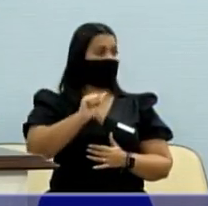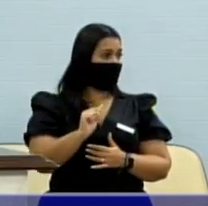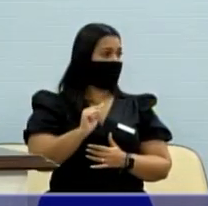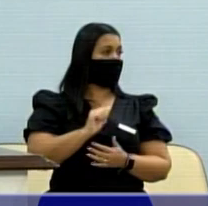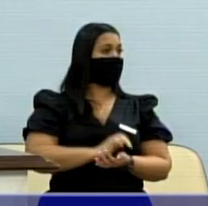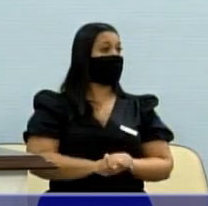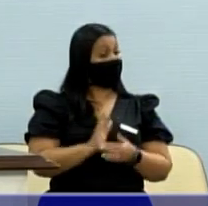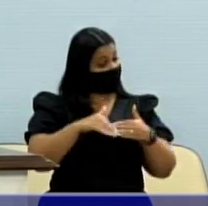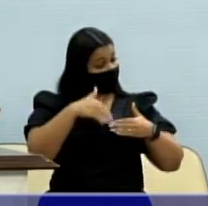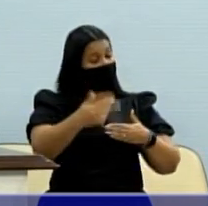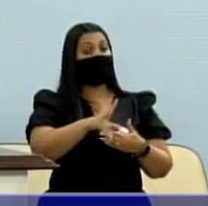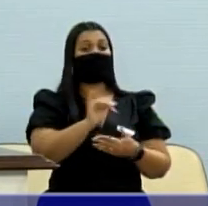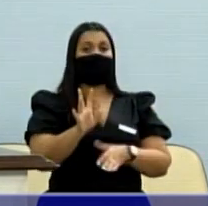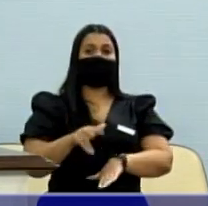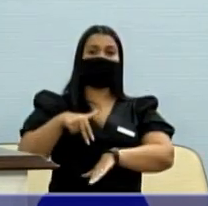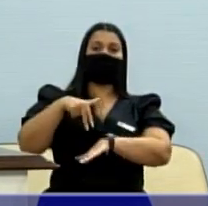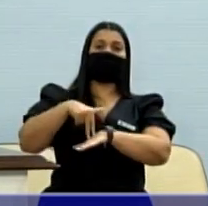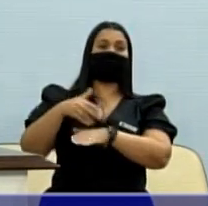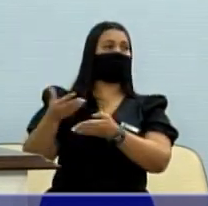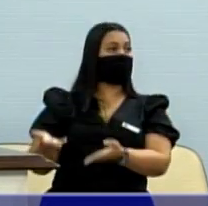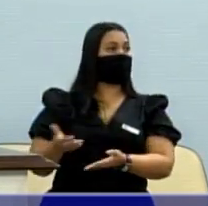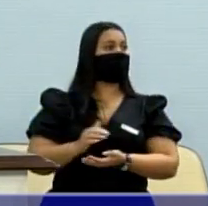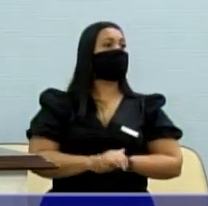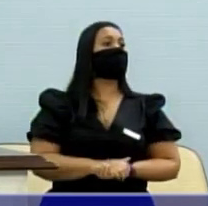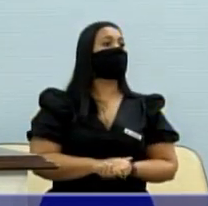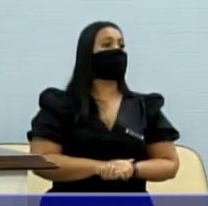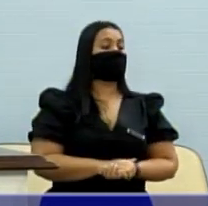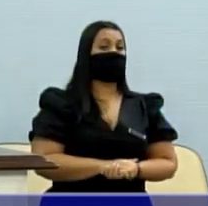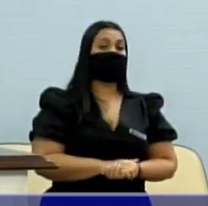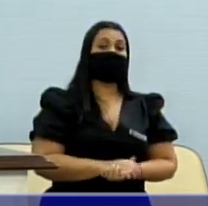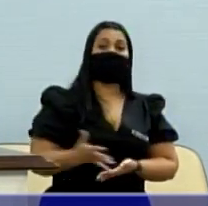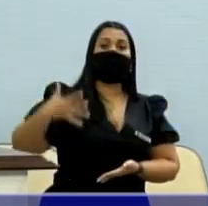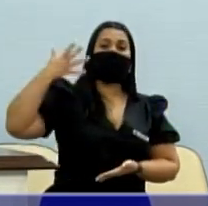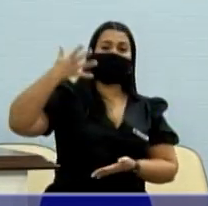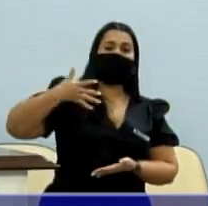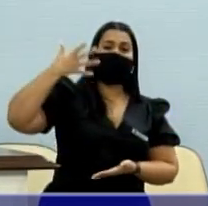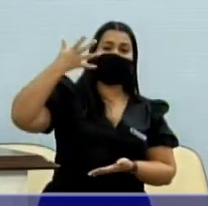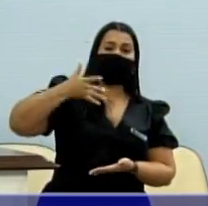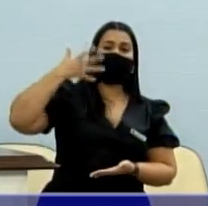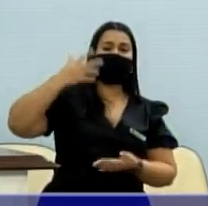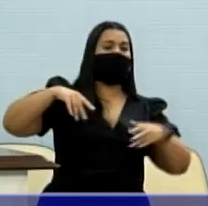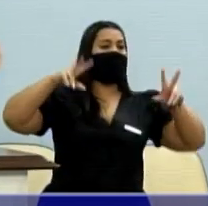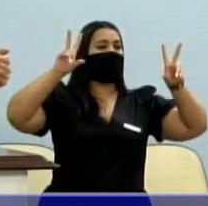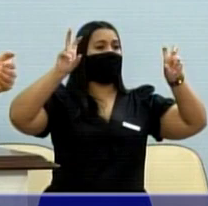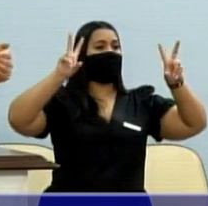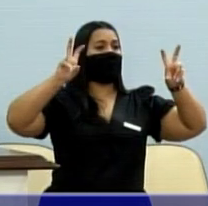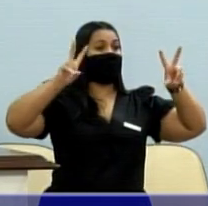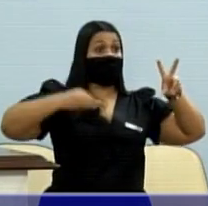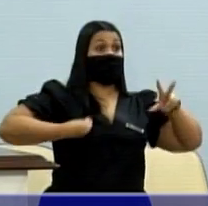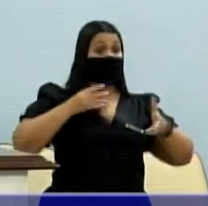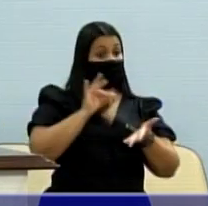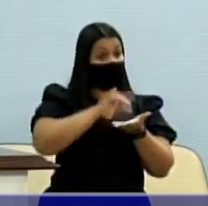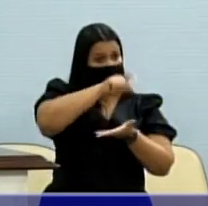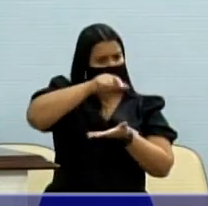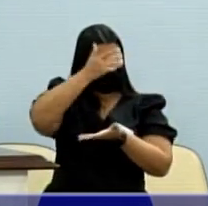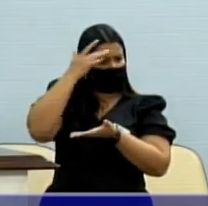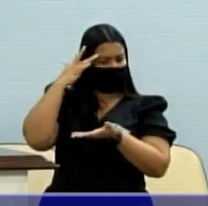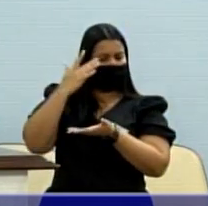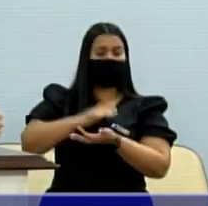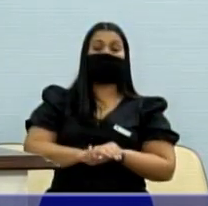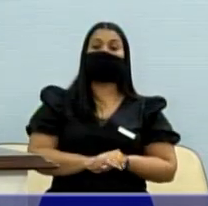que daqui a pouco vai ocupar a tribuna. Para falar dessas questões da vida real das pessoas,